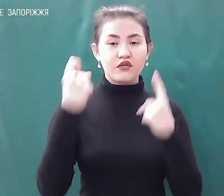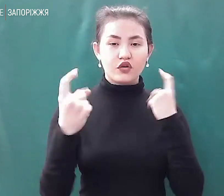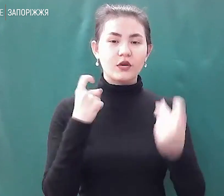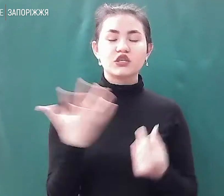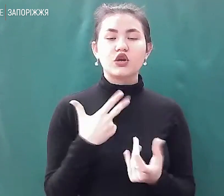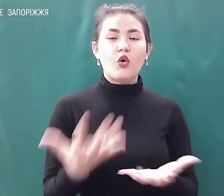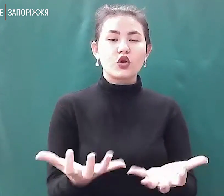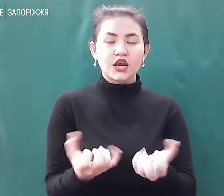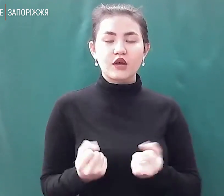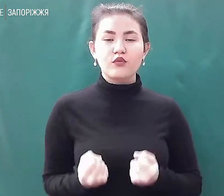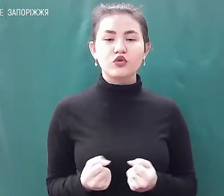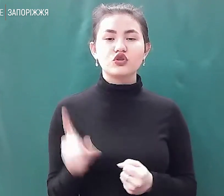патрулюючу територію.